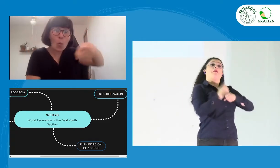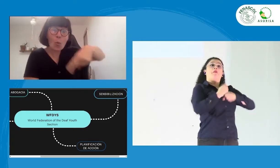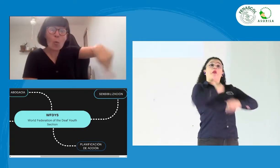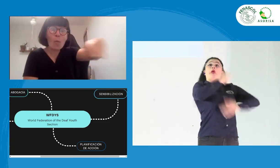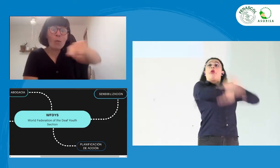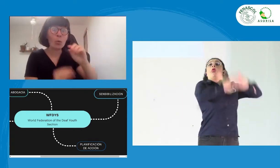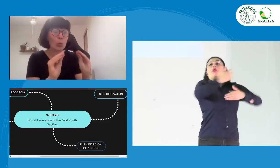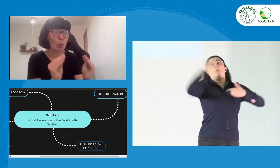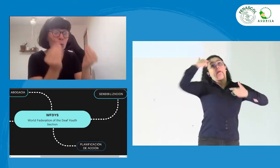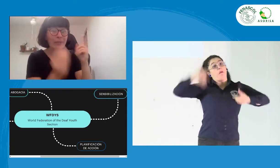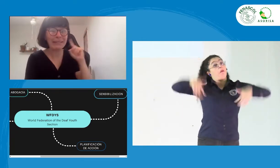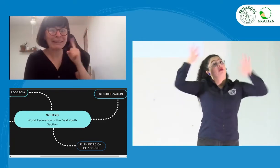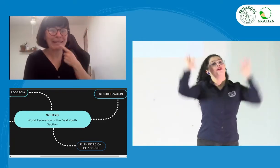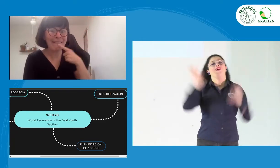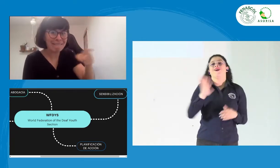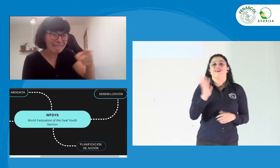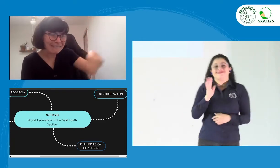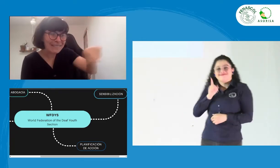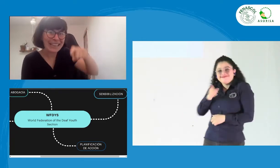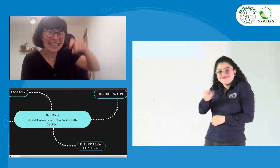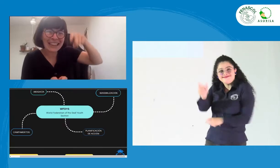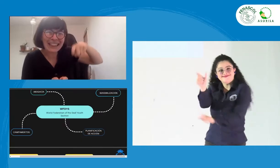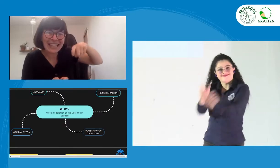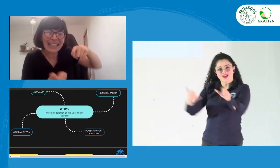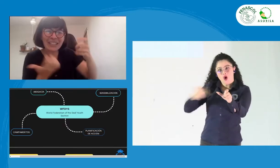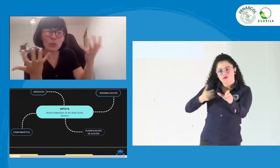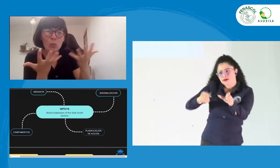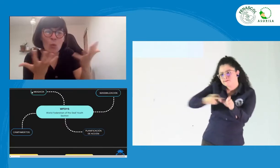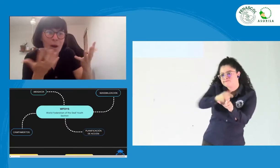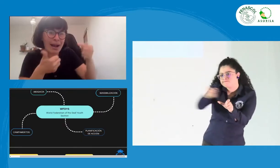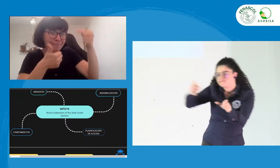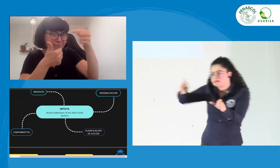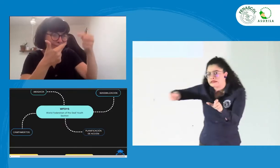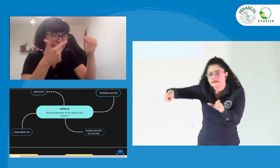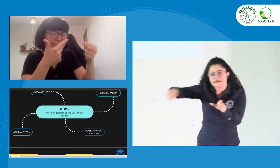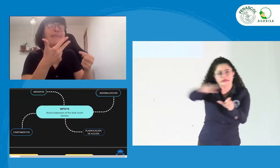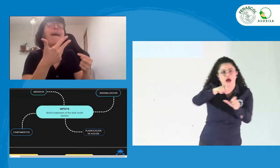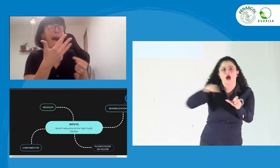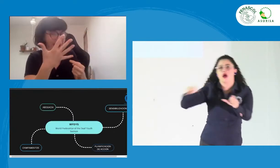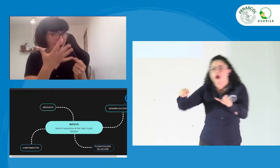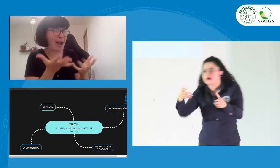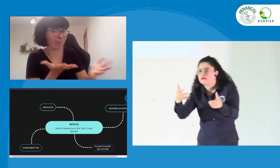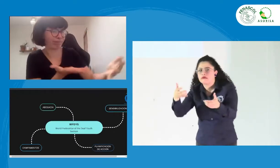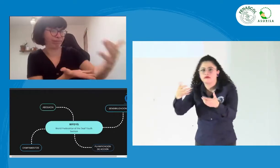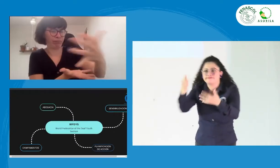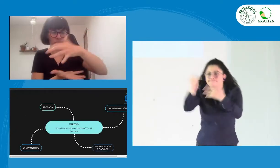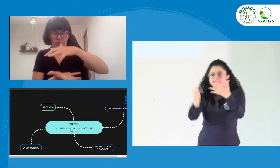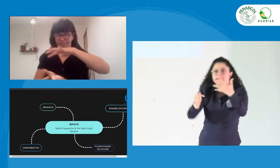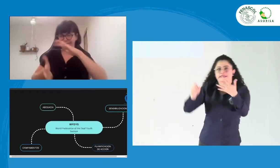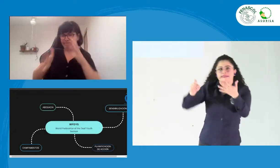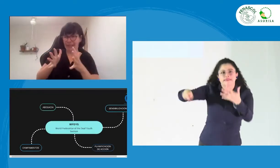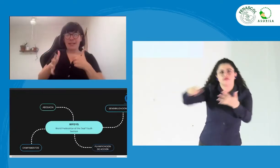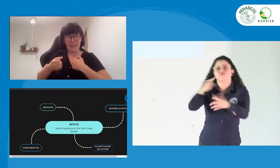que vaya saliendo el día a día, sino que va siendo preparado.